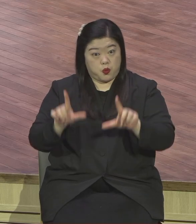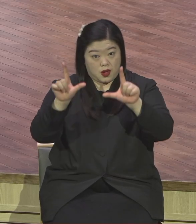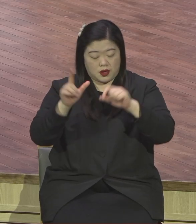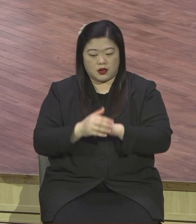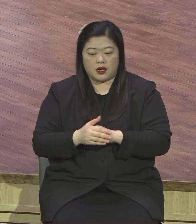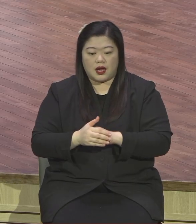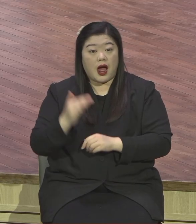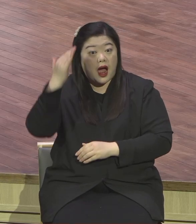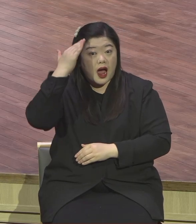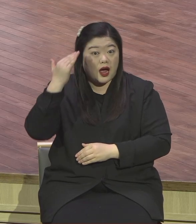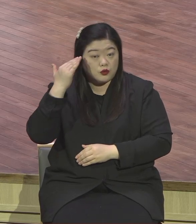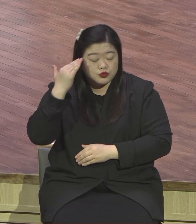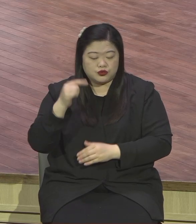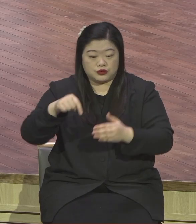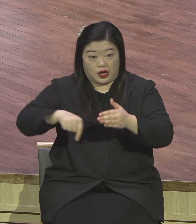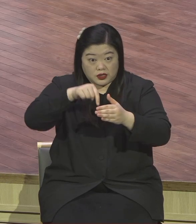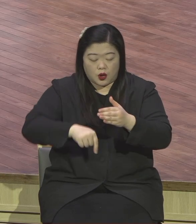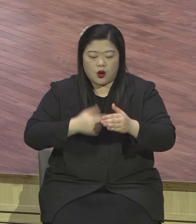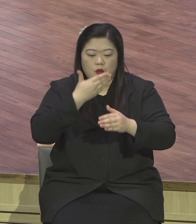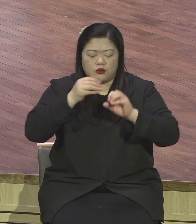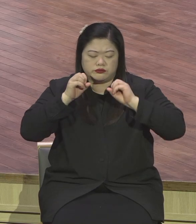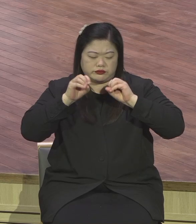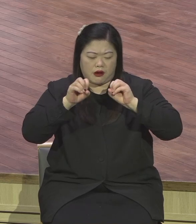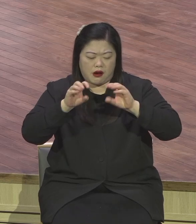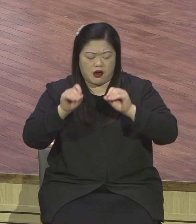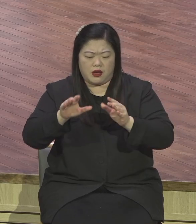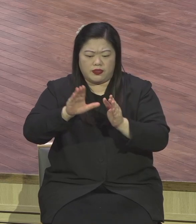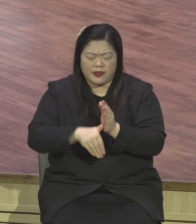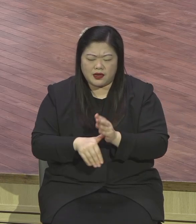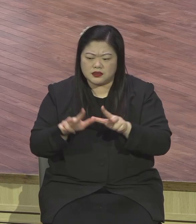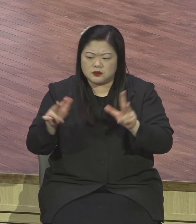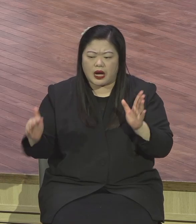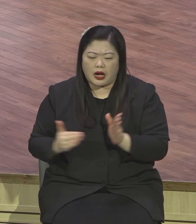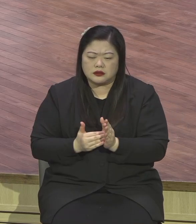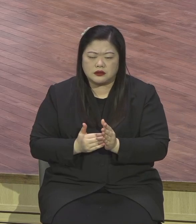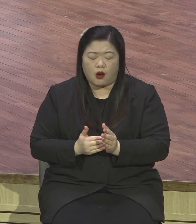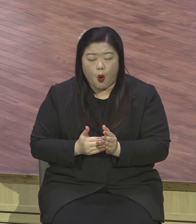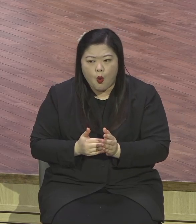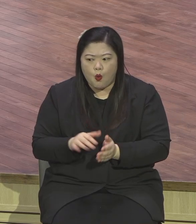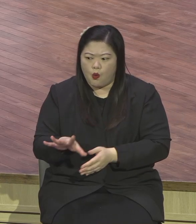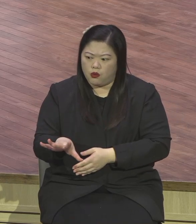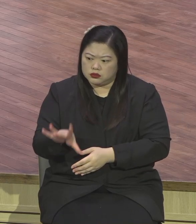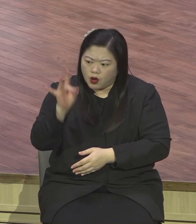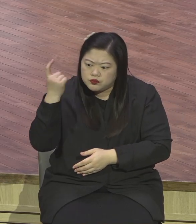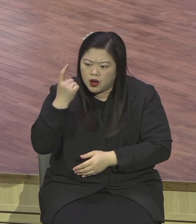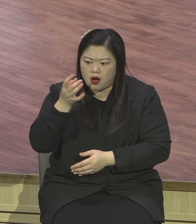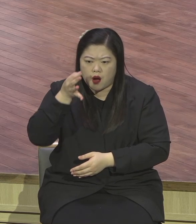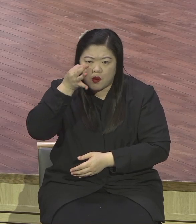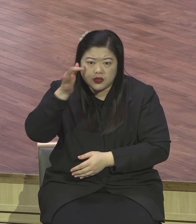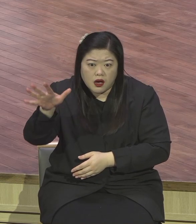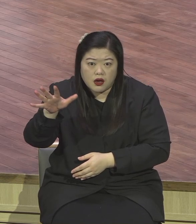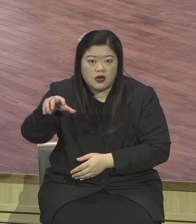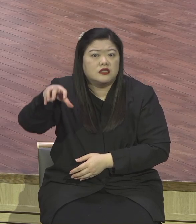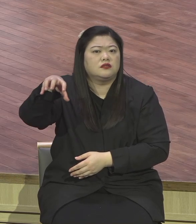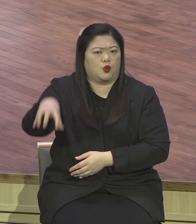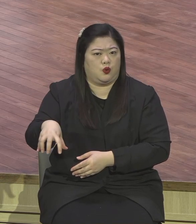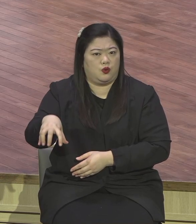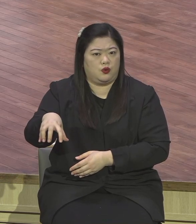파고 들어가기 위해서 선교위원회에서 국내 선교 부문을 별도로 떼어내서 다민족 위원회를 세웠습니다.